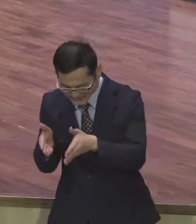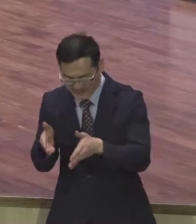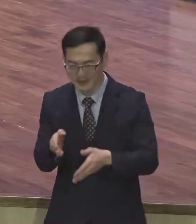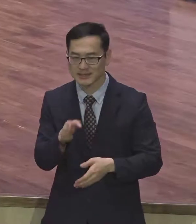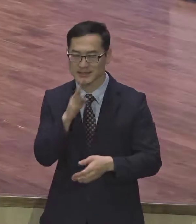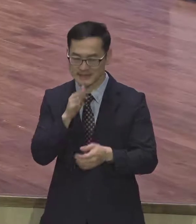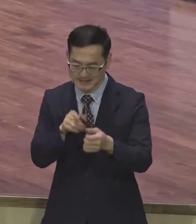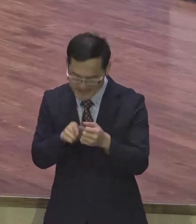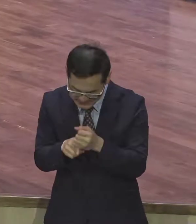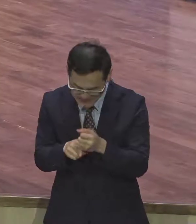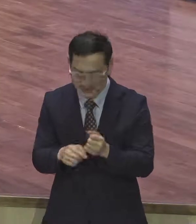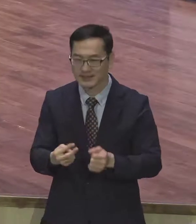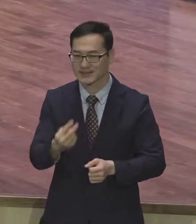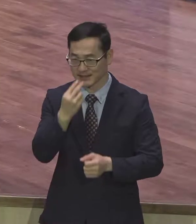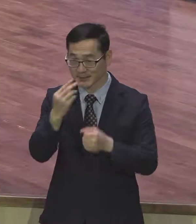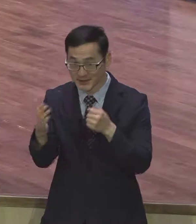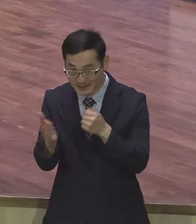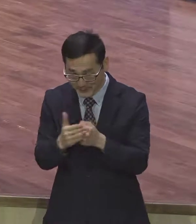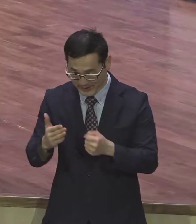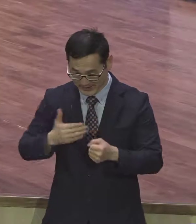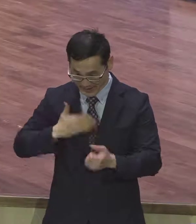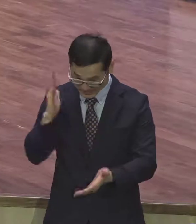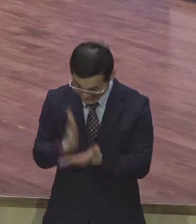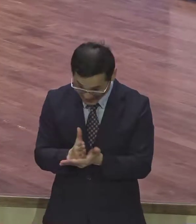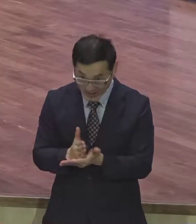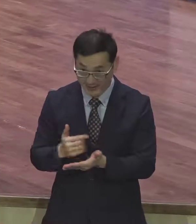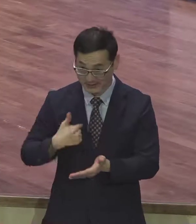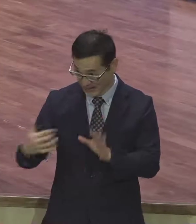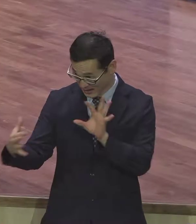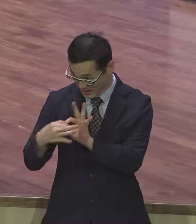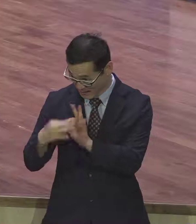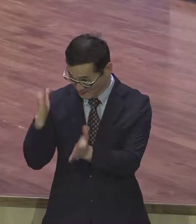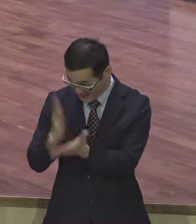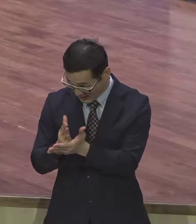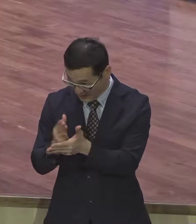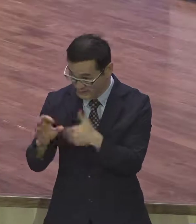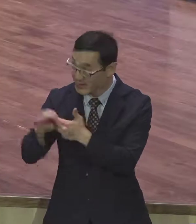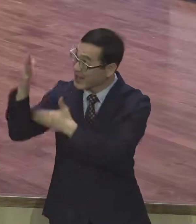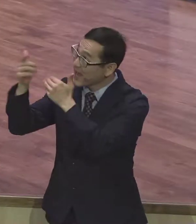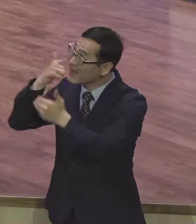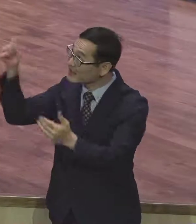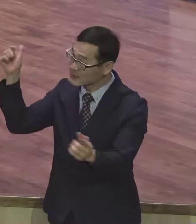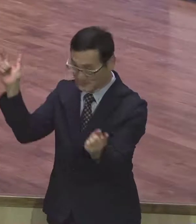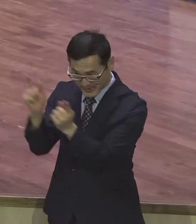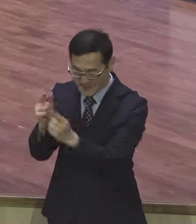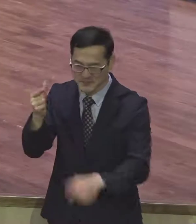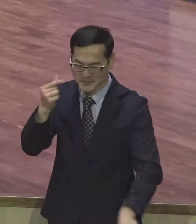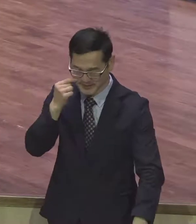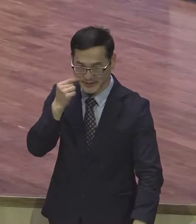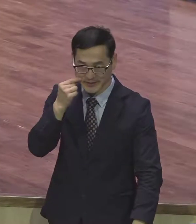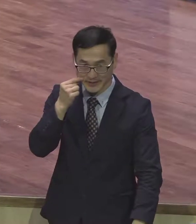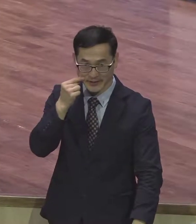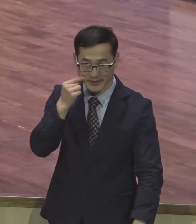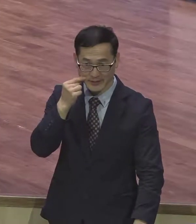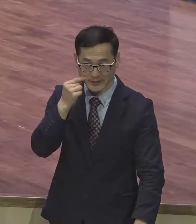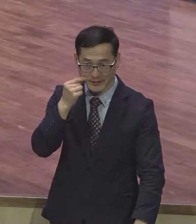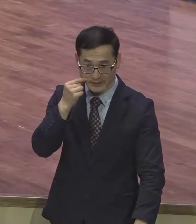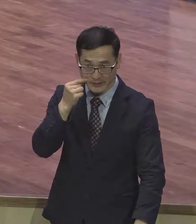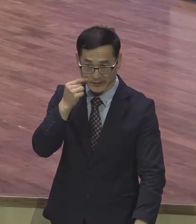생명이니 나로만이 암참고는 아버지에게 갈 자가 없는 이라. 예수, 그리스도를 아니고는 아버지의 만날 수